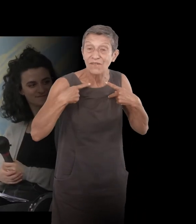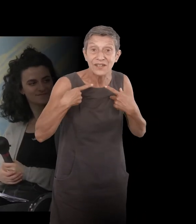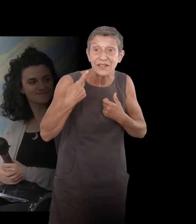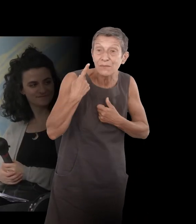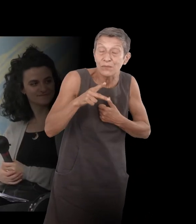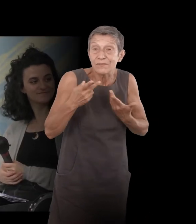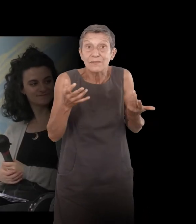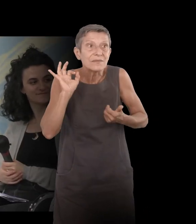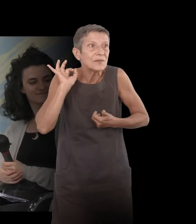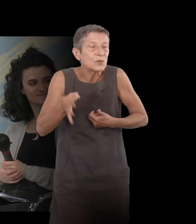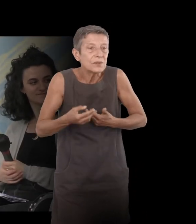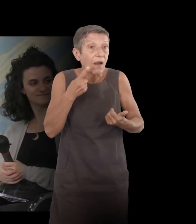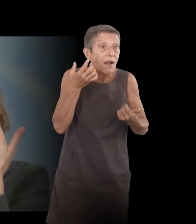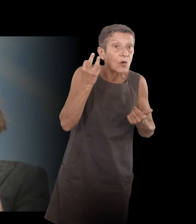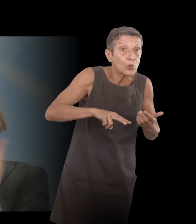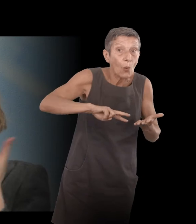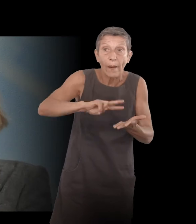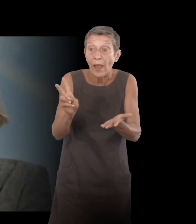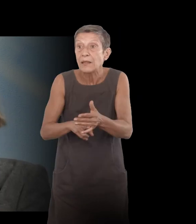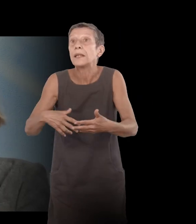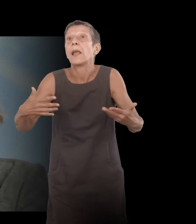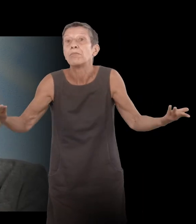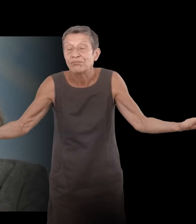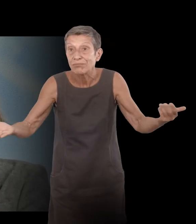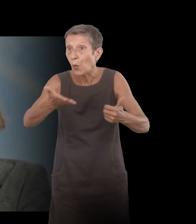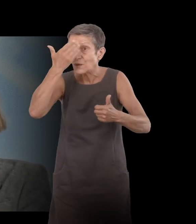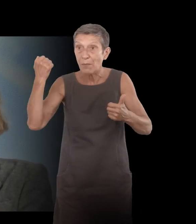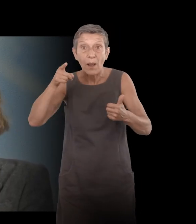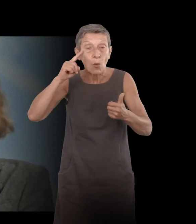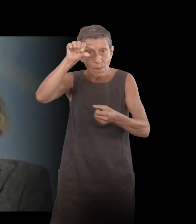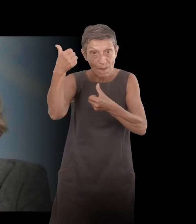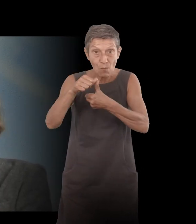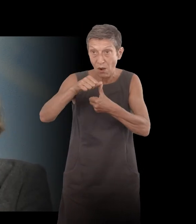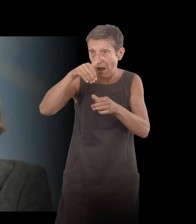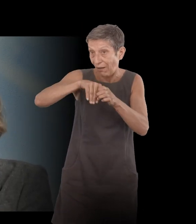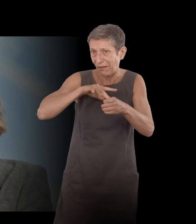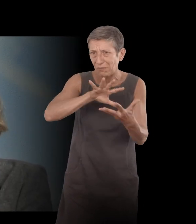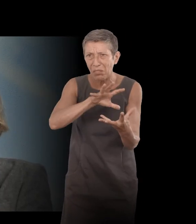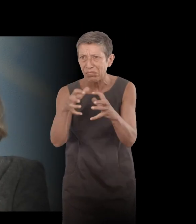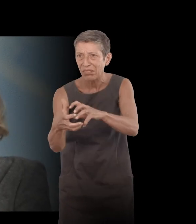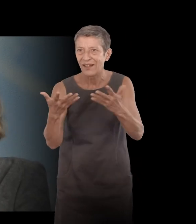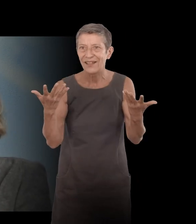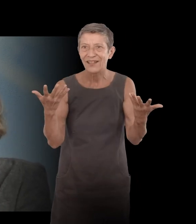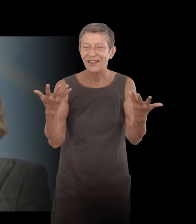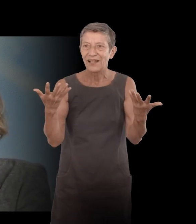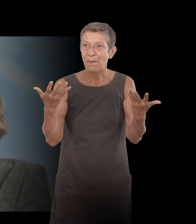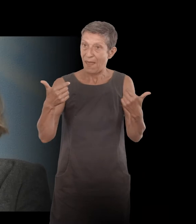ou de la réalité, sachant que la mémoire, elle est déformée, etc. Mais pour moi, c'est dans cette invention d'un nouveau langage, d'un nouveau